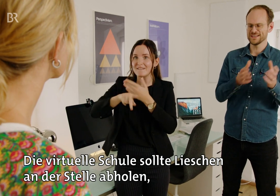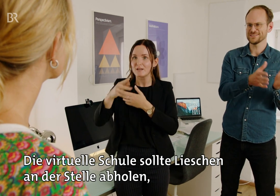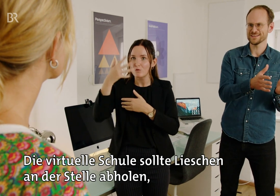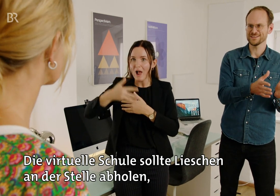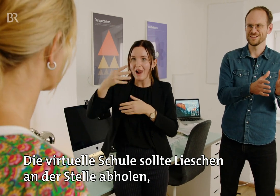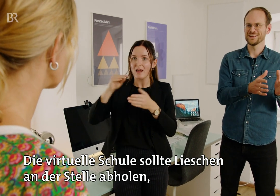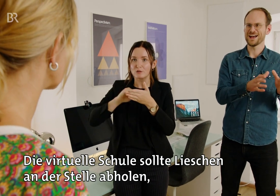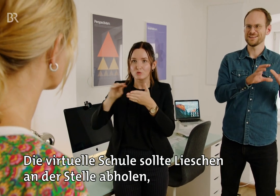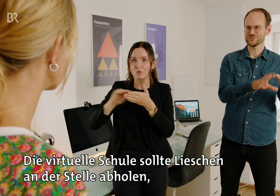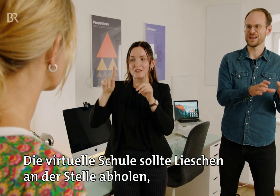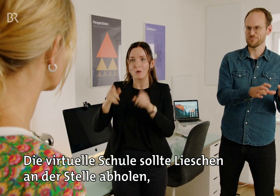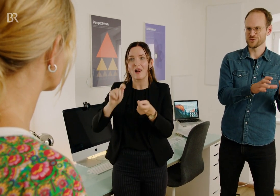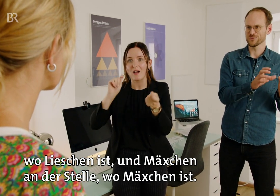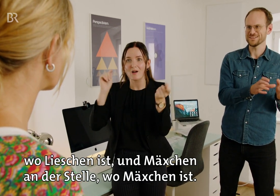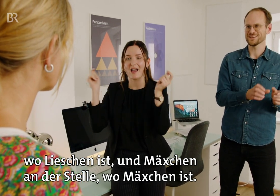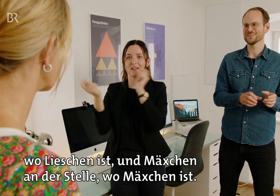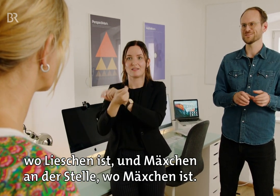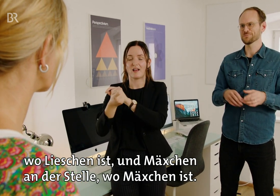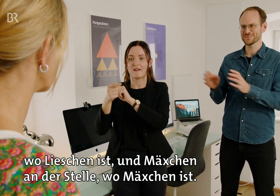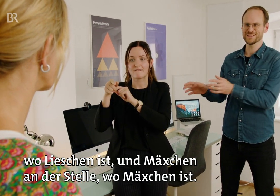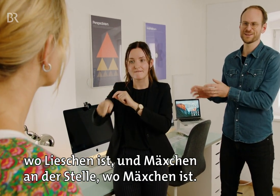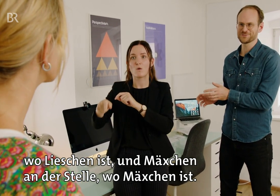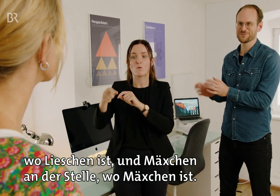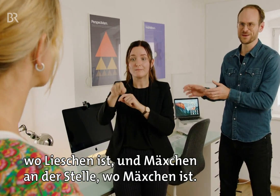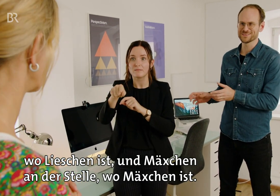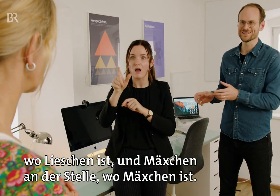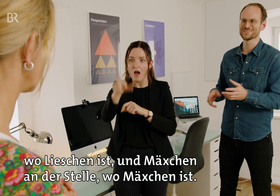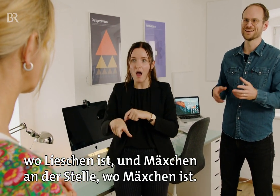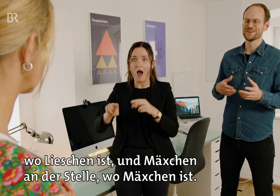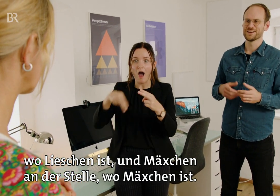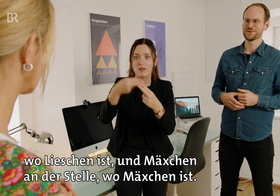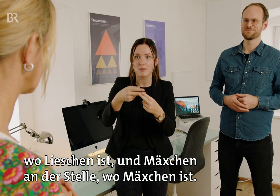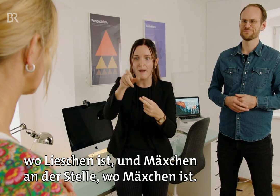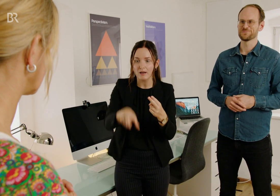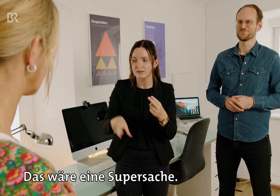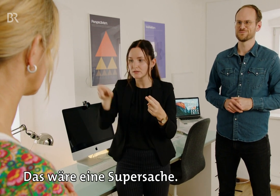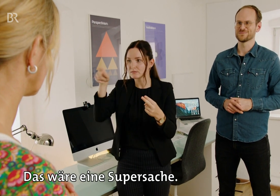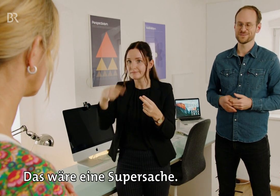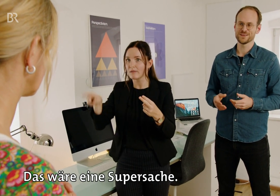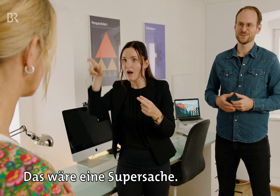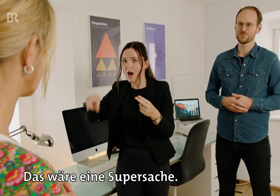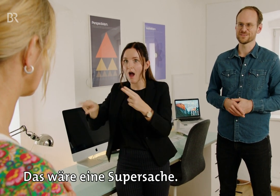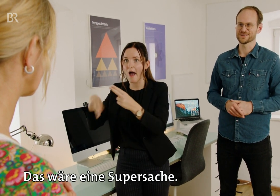Lieschen an der Stelle abholen, wo Lieschen ist und Mexchen an der Stelle, wo Mexchen ist. Das wäre eine super Sache.